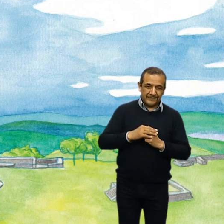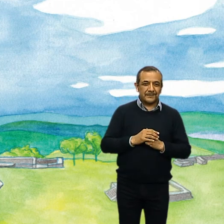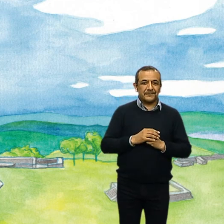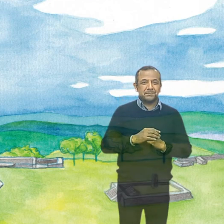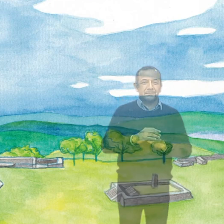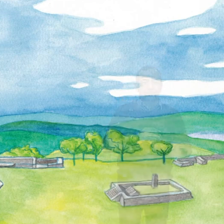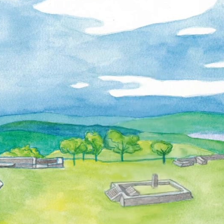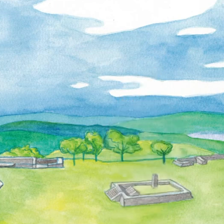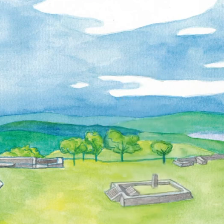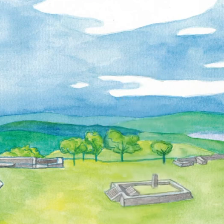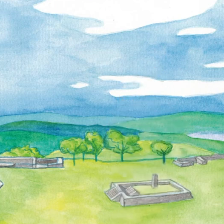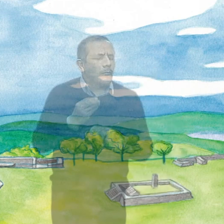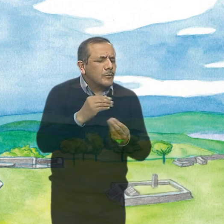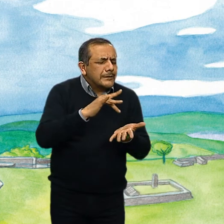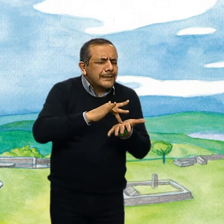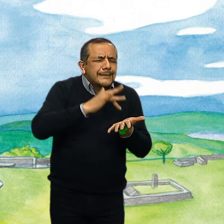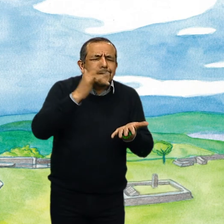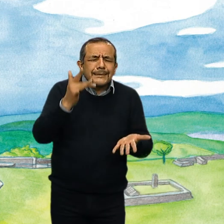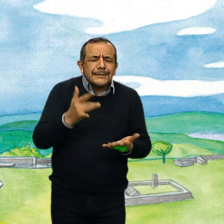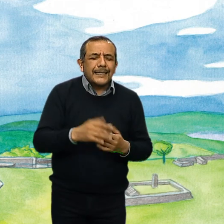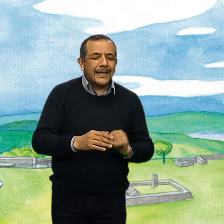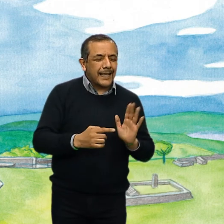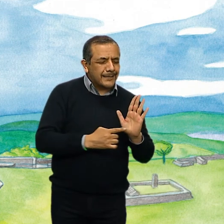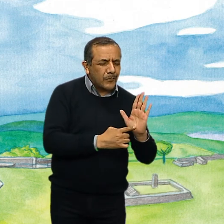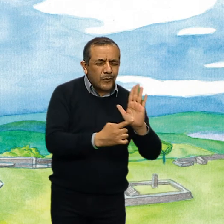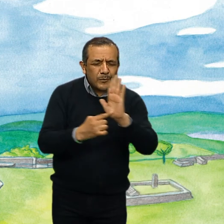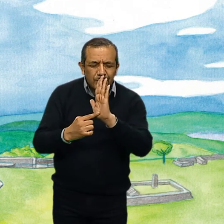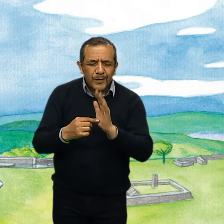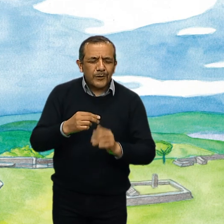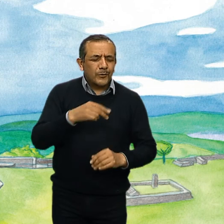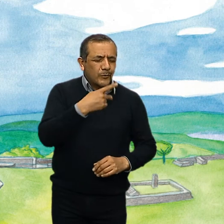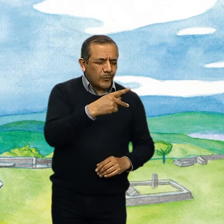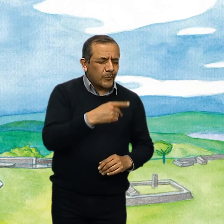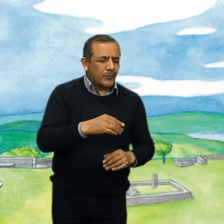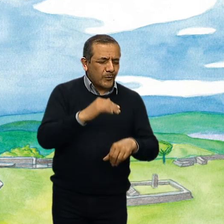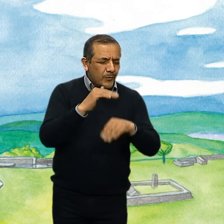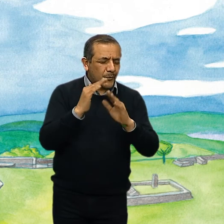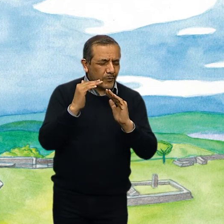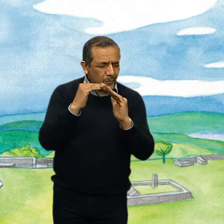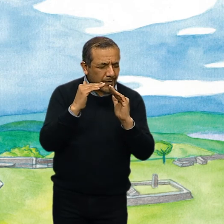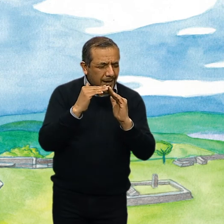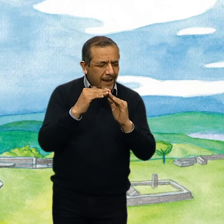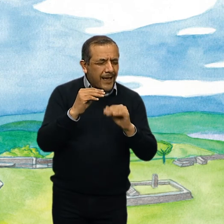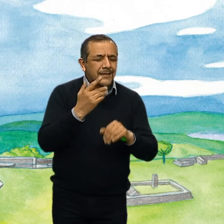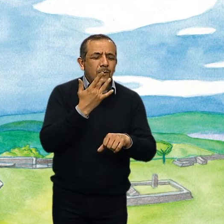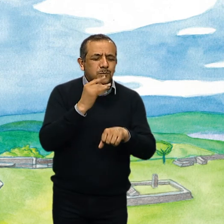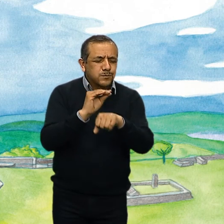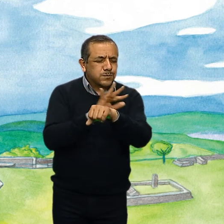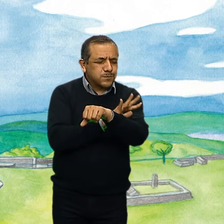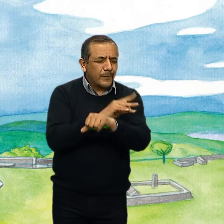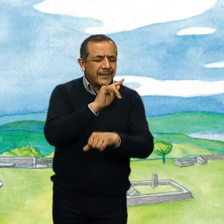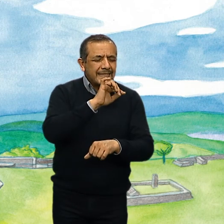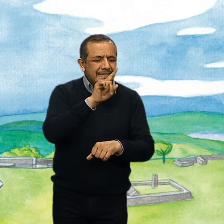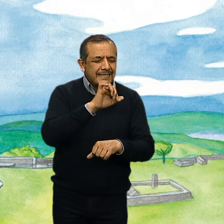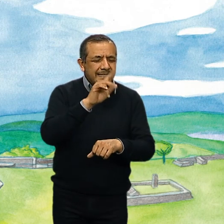Muchas gracias por mostrarnos tu casa, Ciciclini. Es muy hermosa. También es su casa.